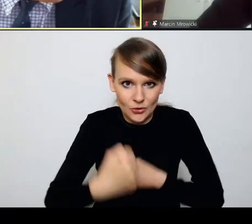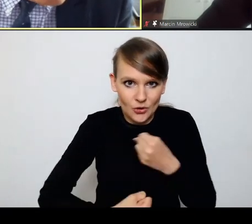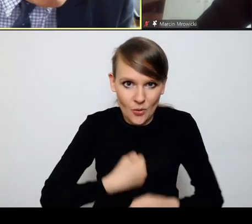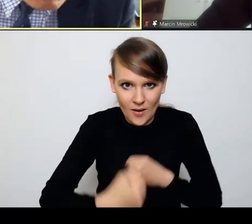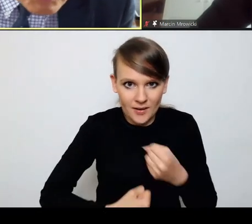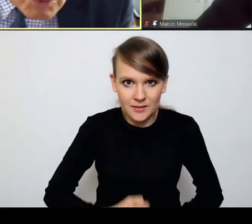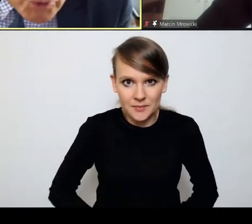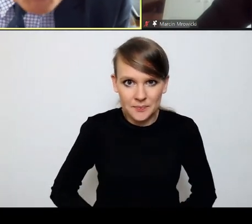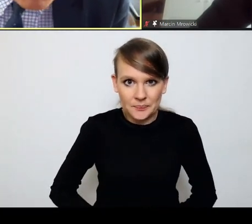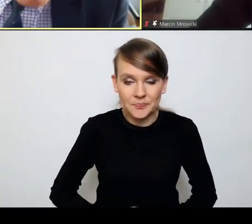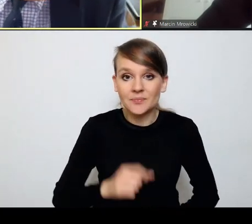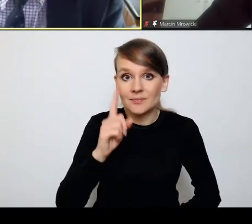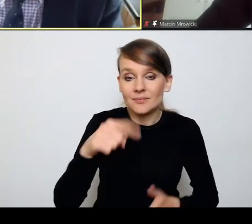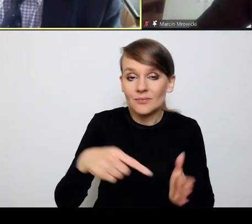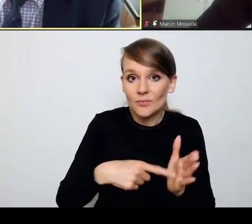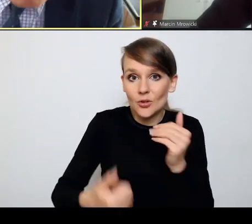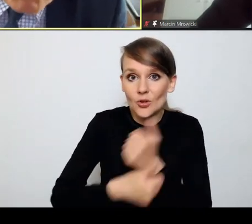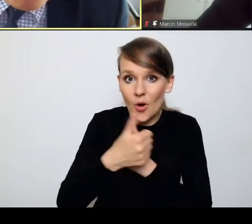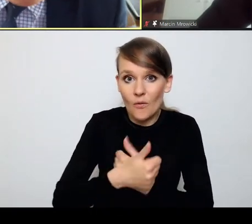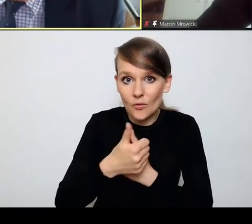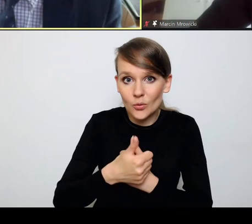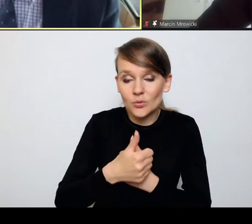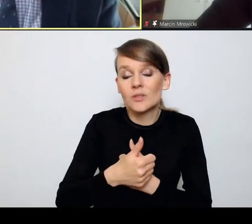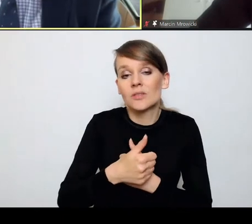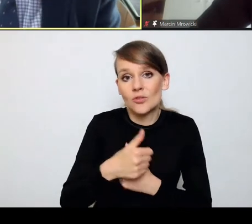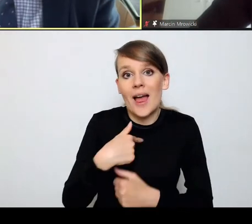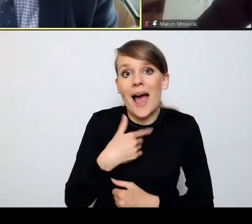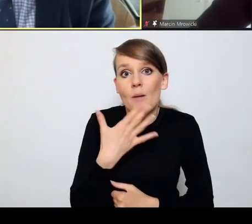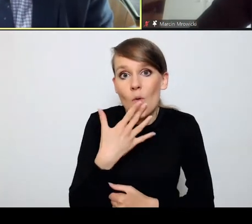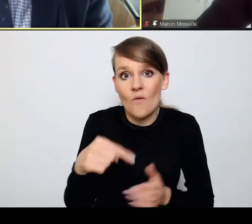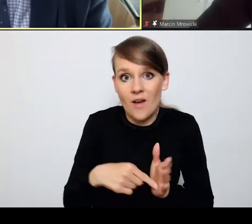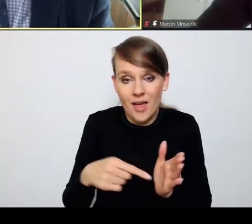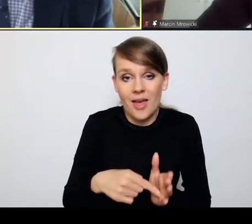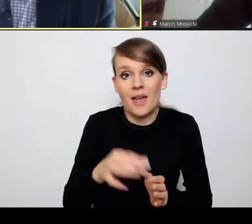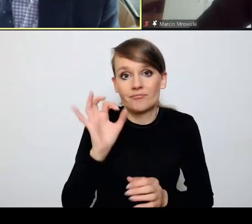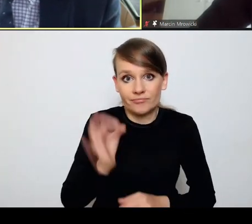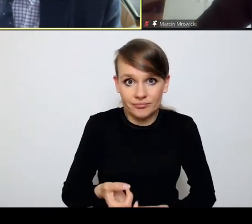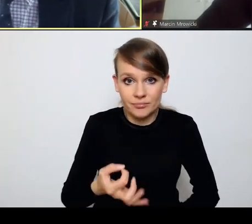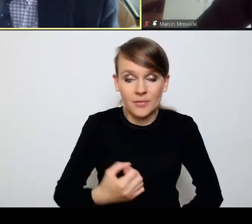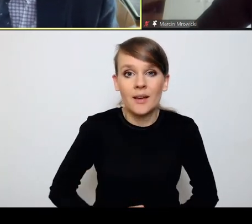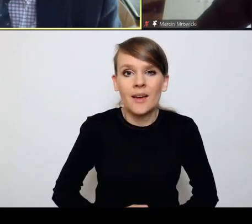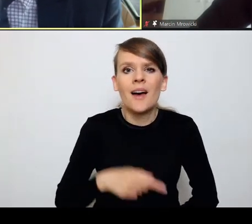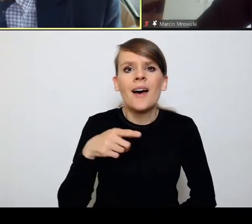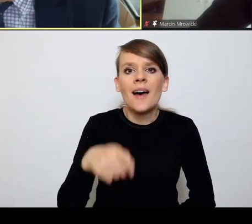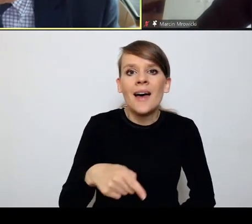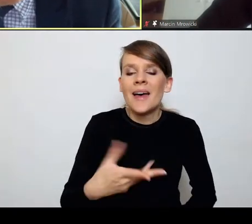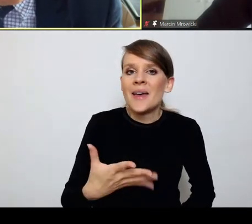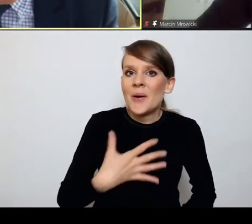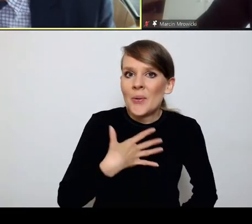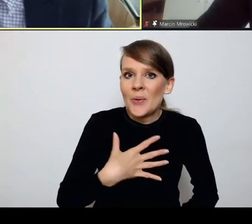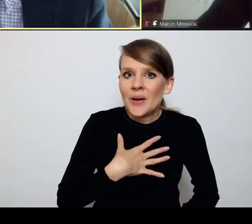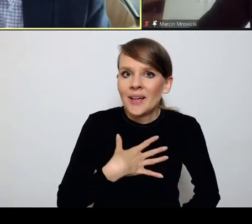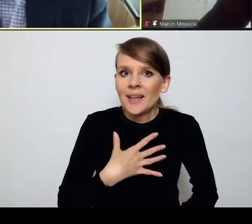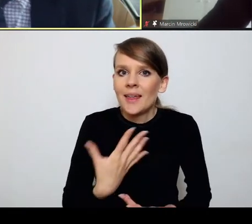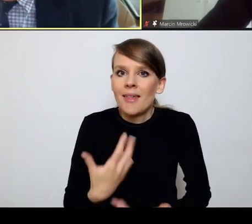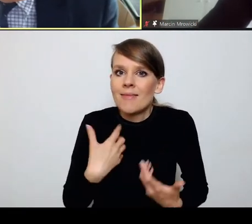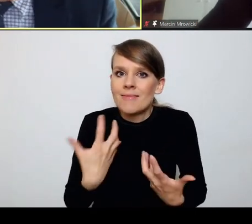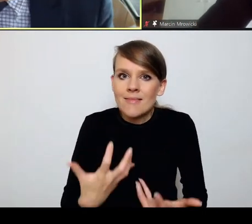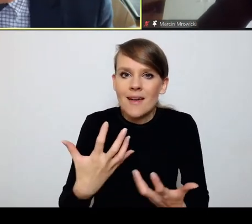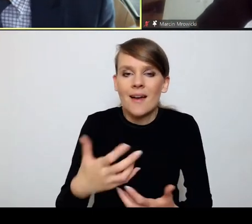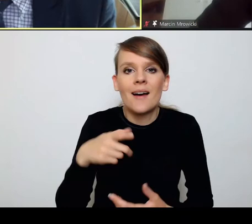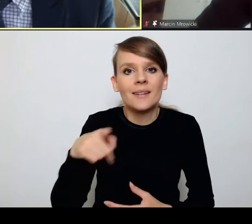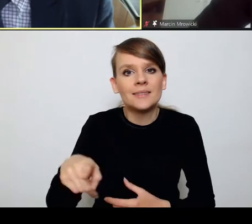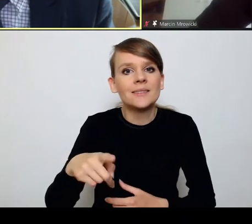to jest coś, co dowodzi tej prawidłowości, o której mówię, że pokusy na zawładnięcie duszą sędziego